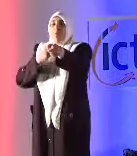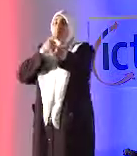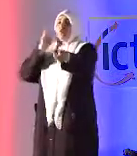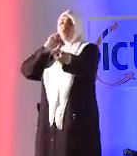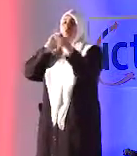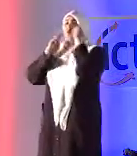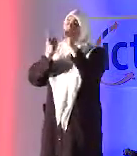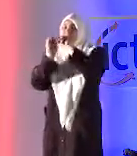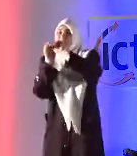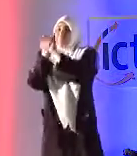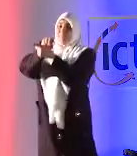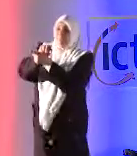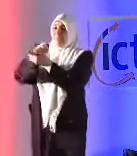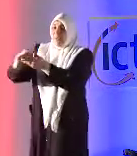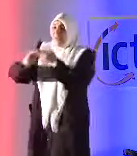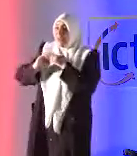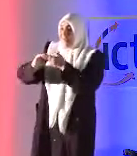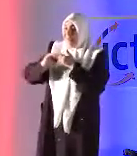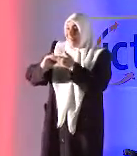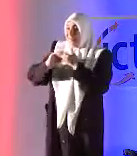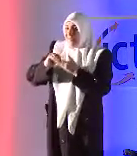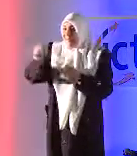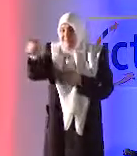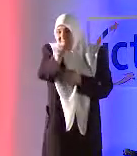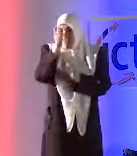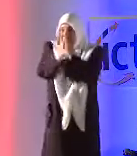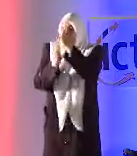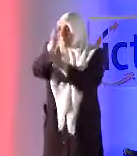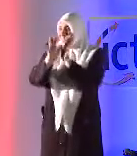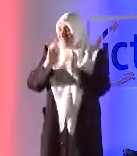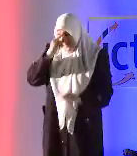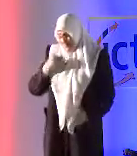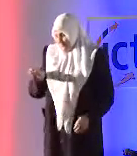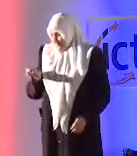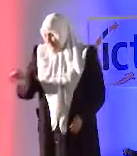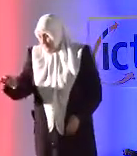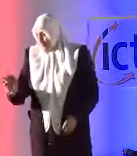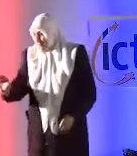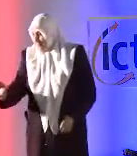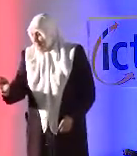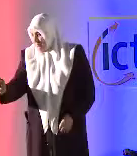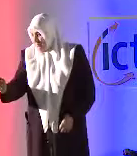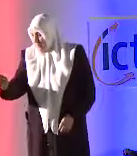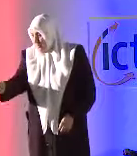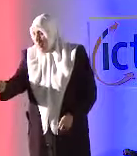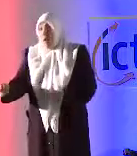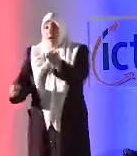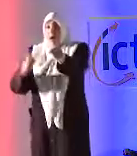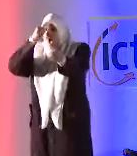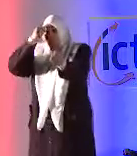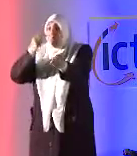فيحول كل المحتويات إلى لغة إشارة وإذا كان الشخص الآخر